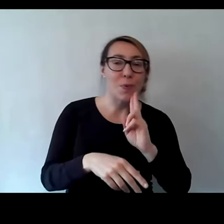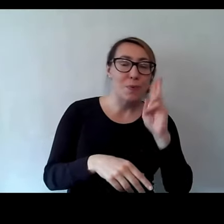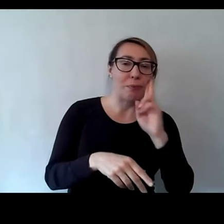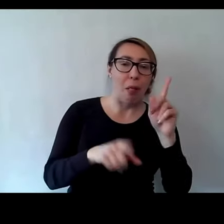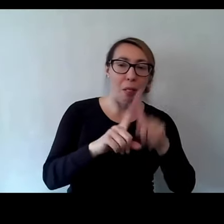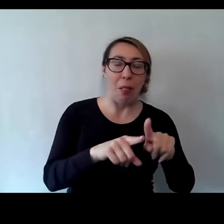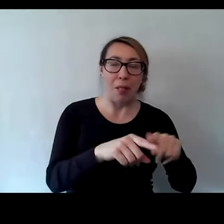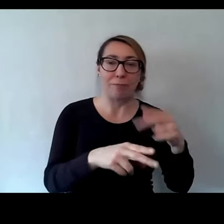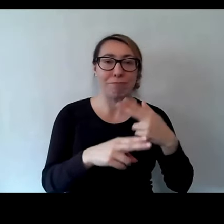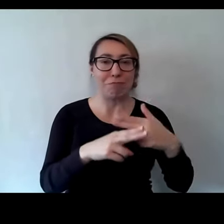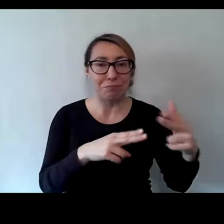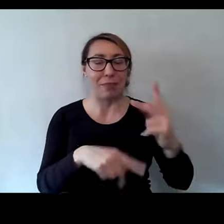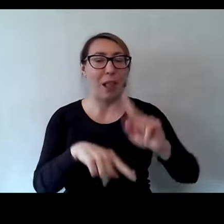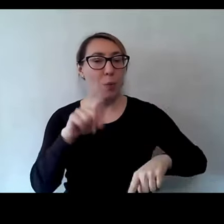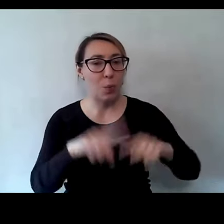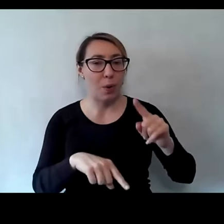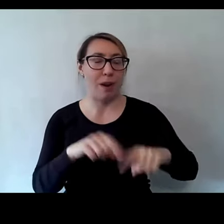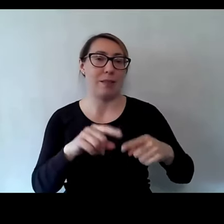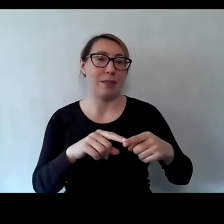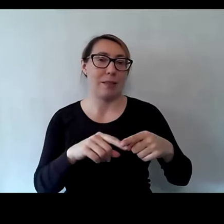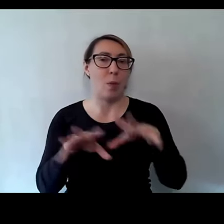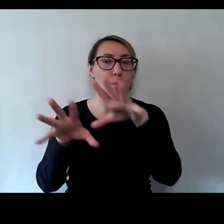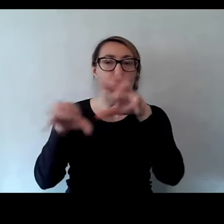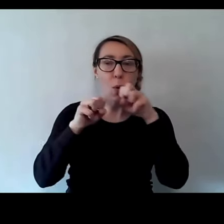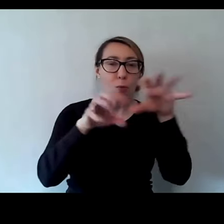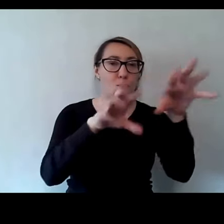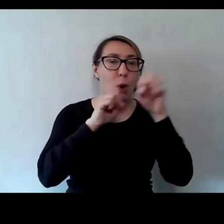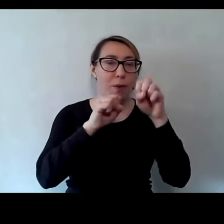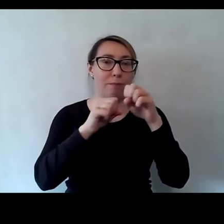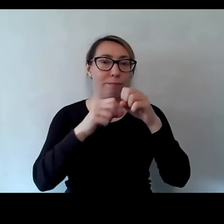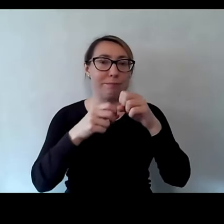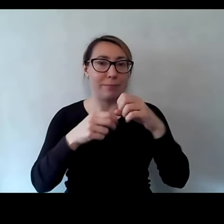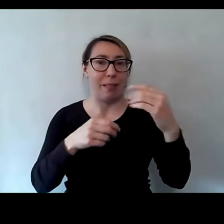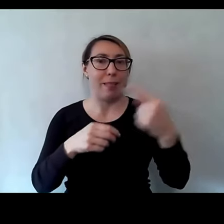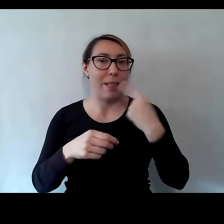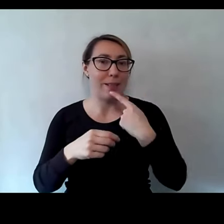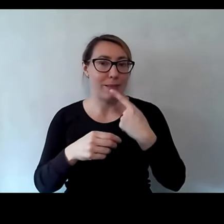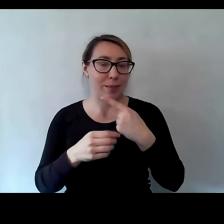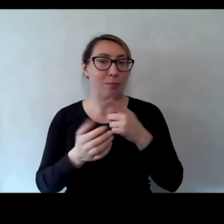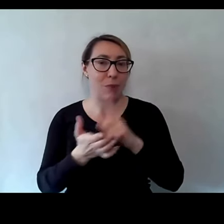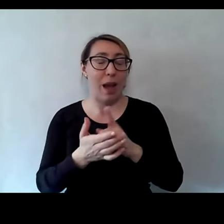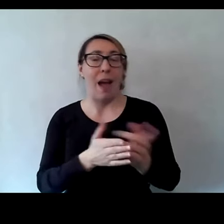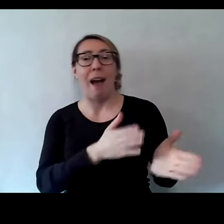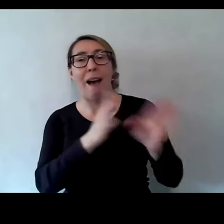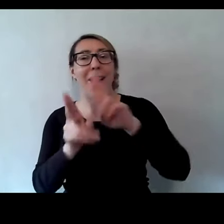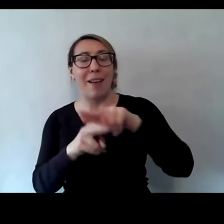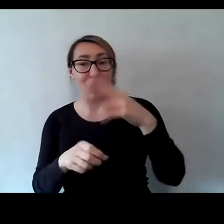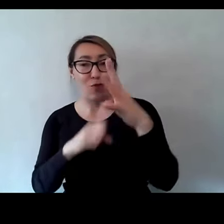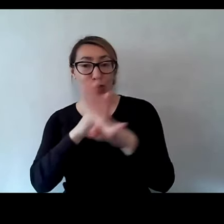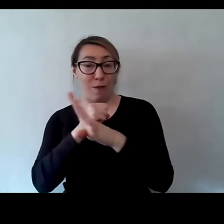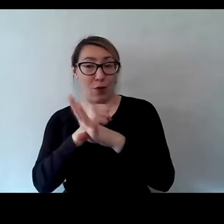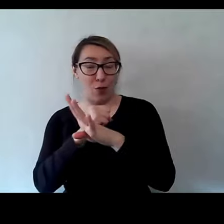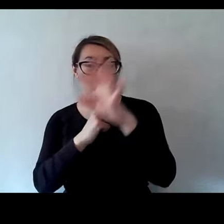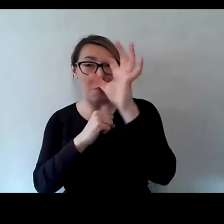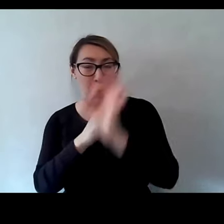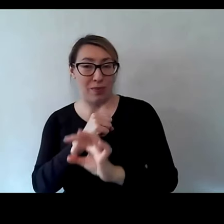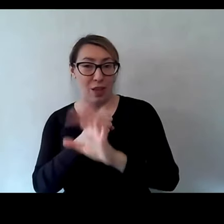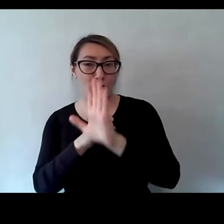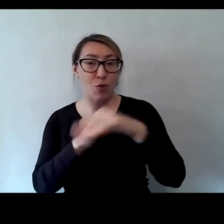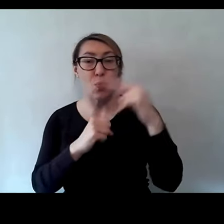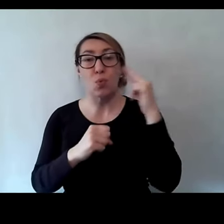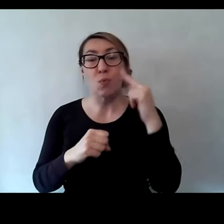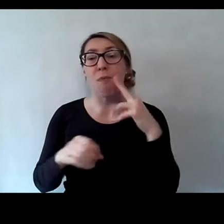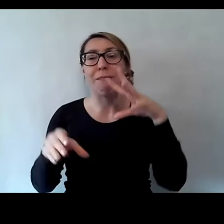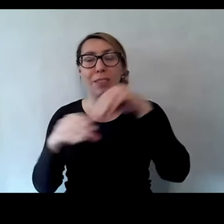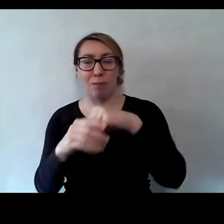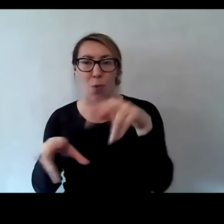tak jak mówiłeś, w naturalny, spontaniczny sposób przekazują sobie język. No ale mamy te 90% dzieci głuchych